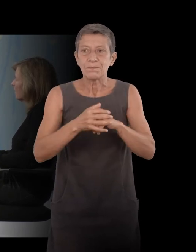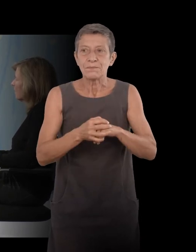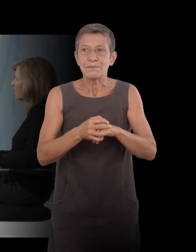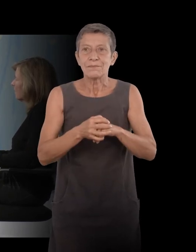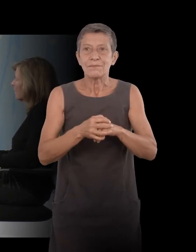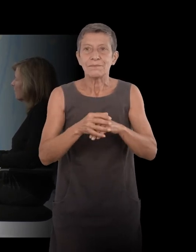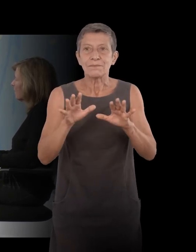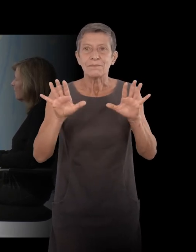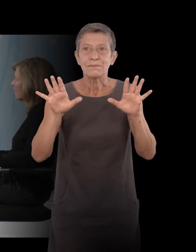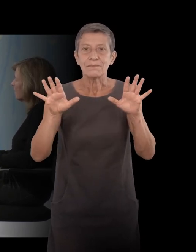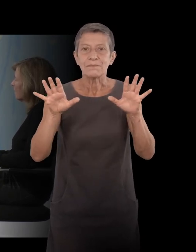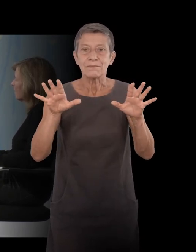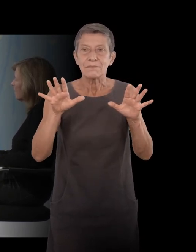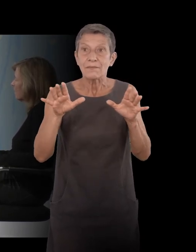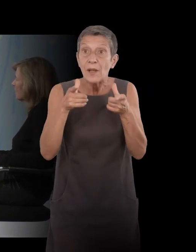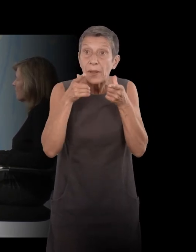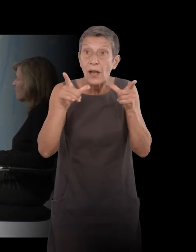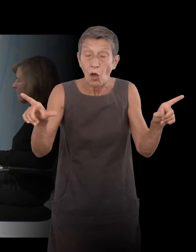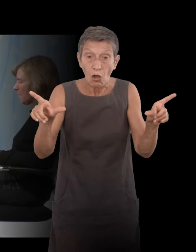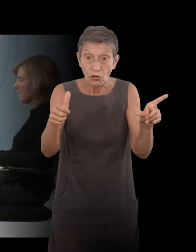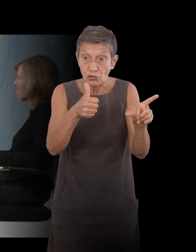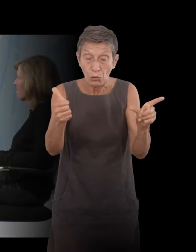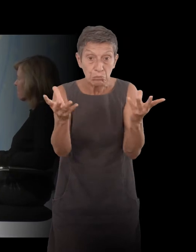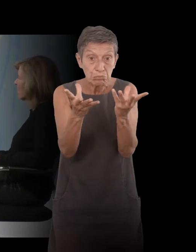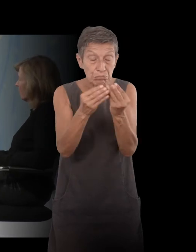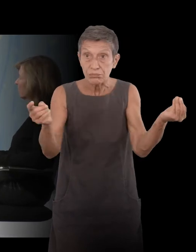Et c'est une langue qui n'a pas disparu d'elle-même. C'est une langue qui a été assassinée.